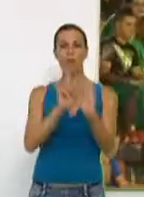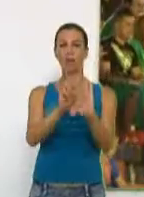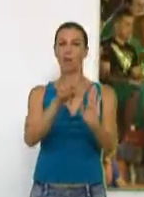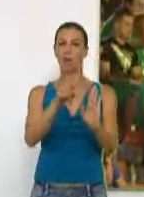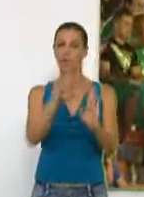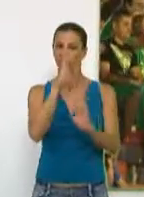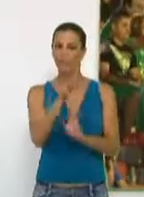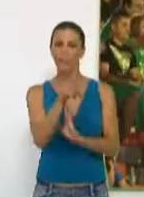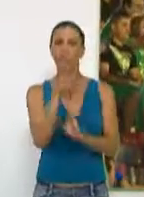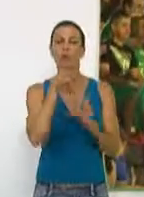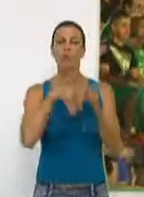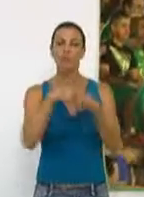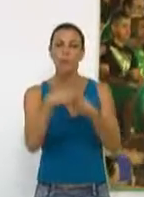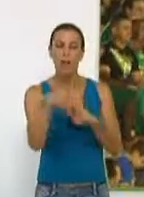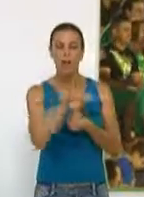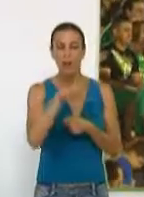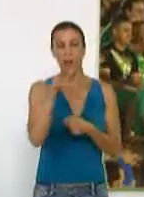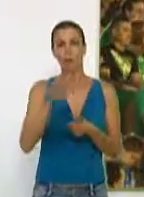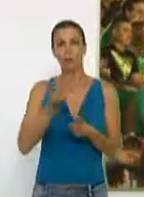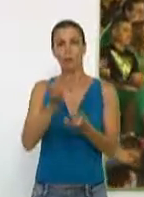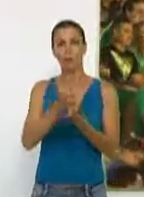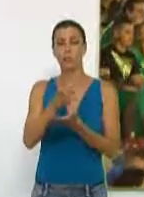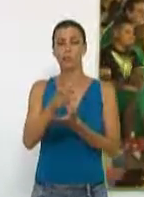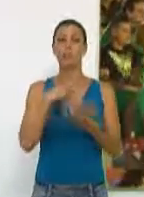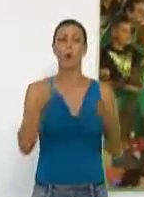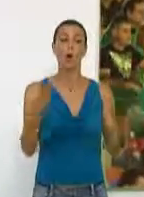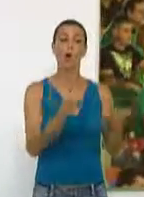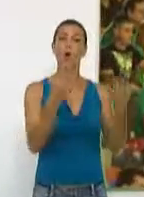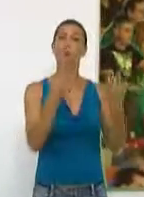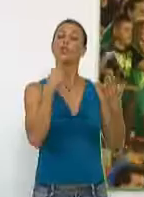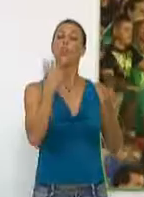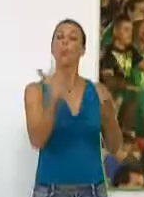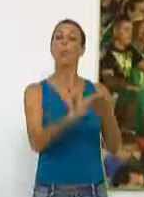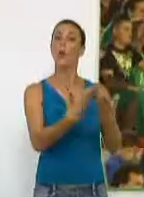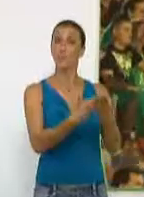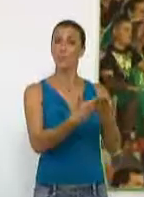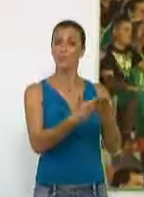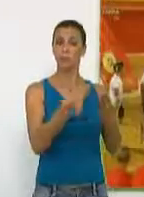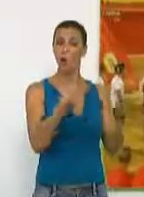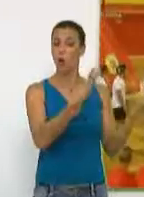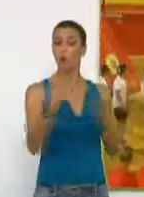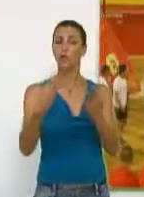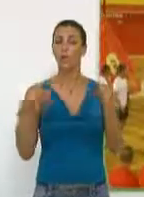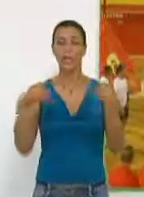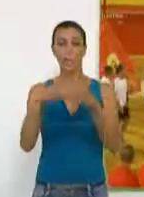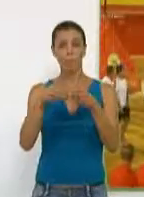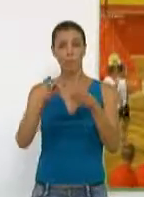en escena y en vivo y en directo con participantes locales. Las ocho pruebas a las que tuvieron que hacer frente los ocho equipos